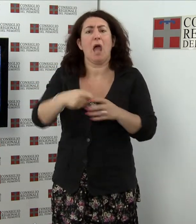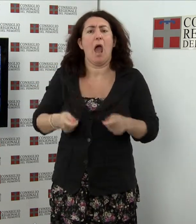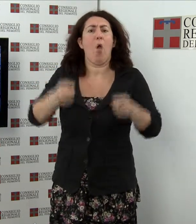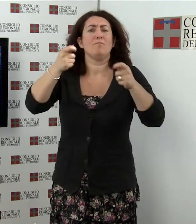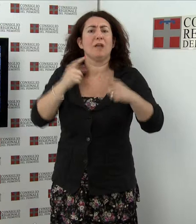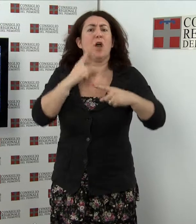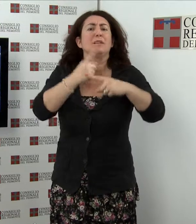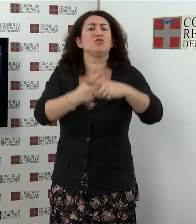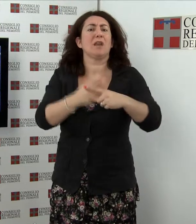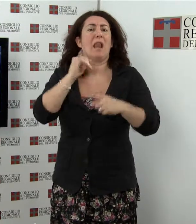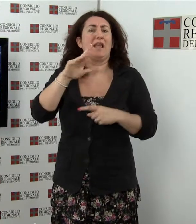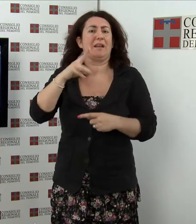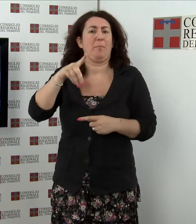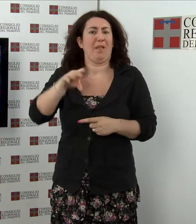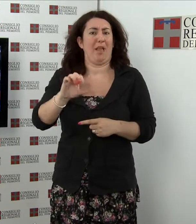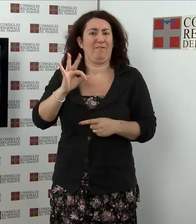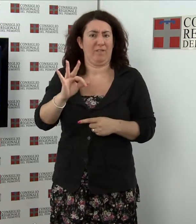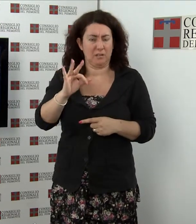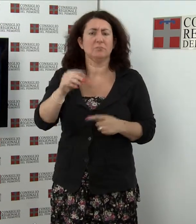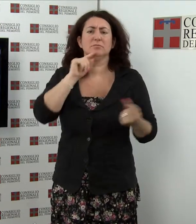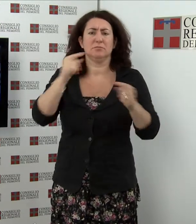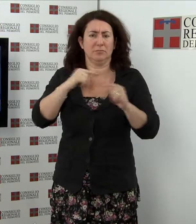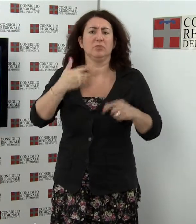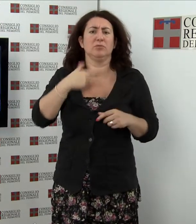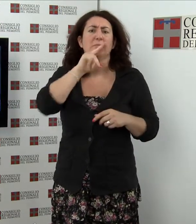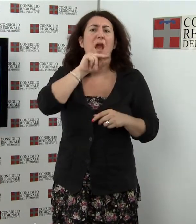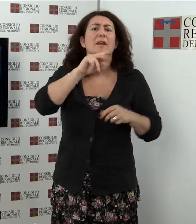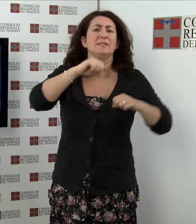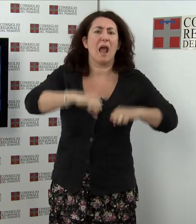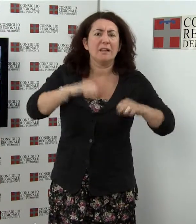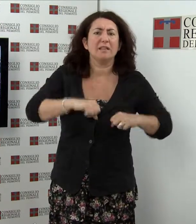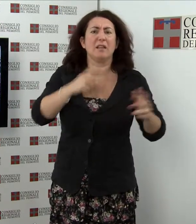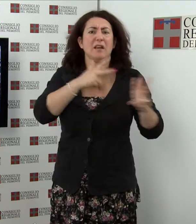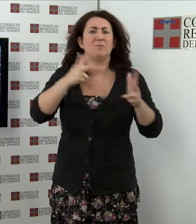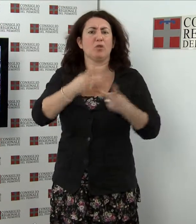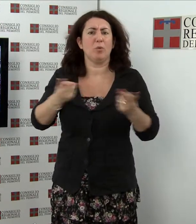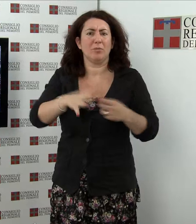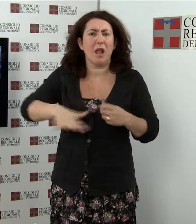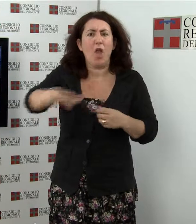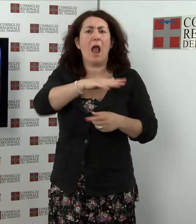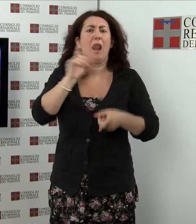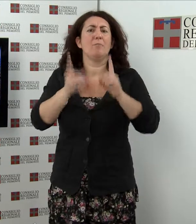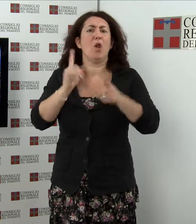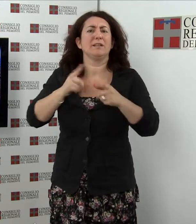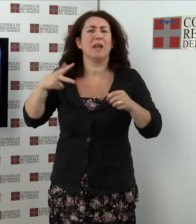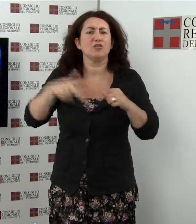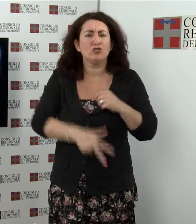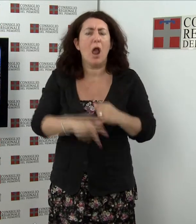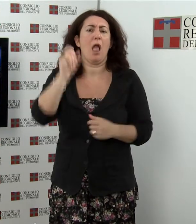ampio spazio è stato dedicato a sanità, trasporto pubblico locale, politiche sociali e cultura. Novità per il Centro